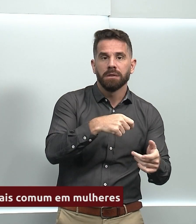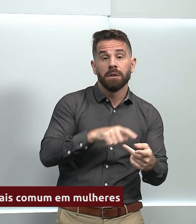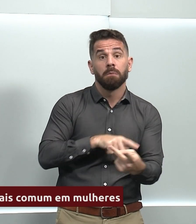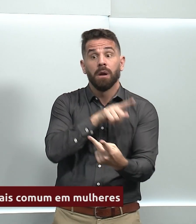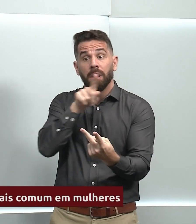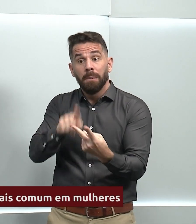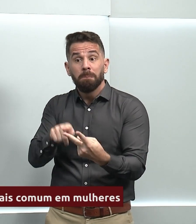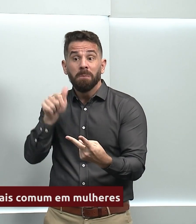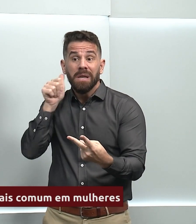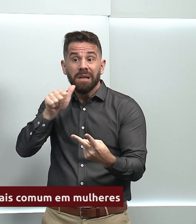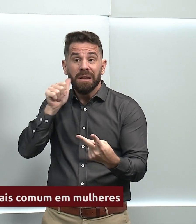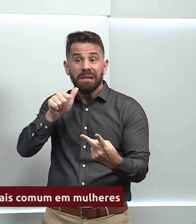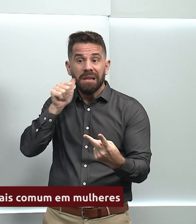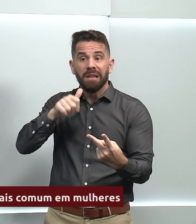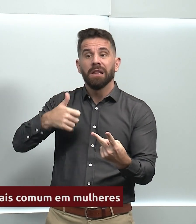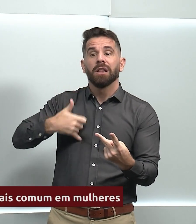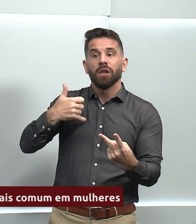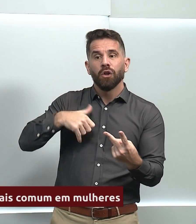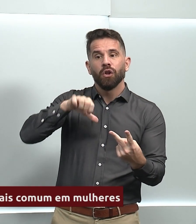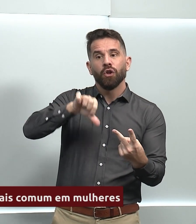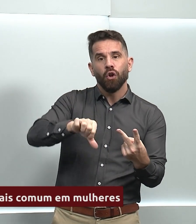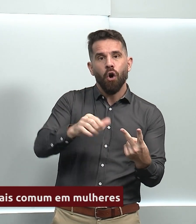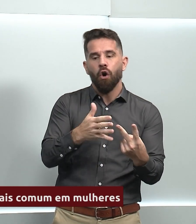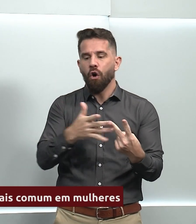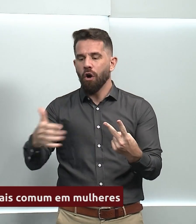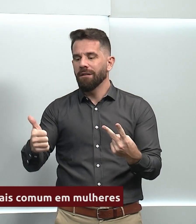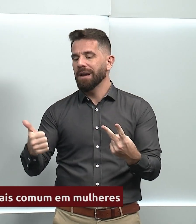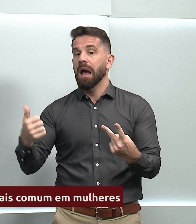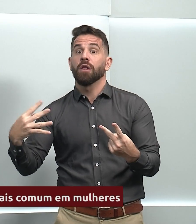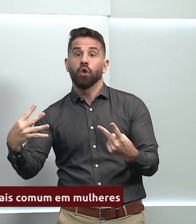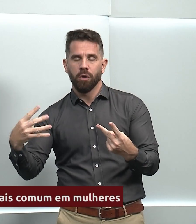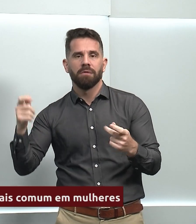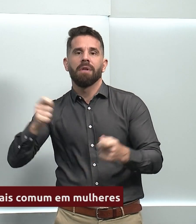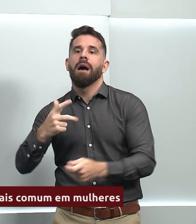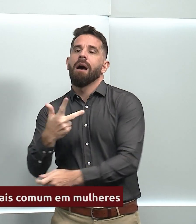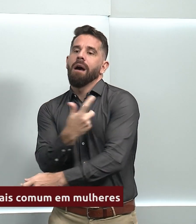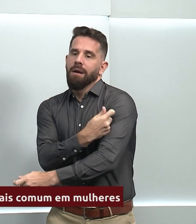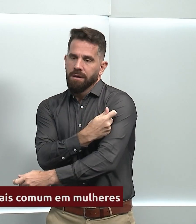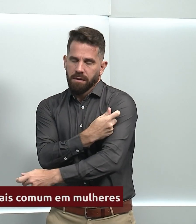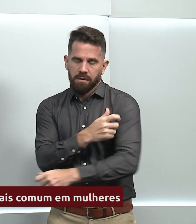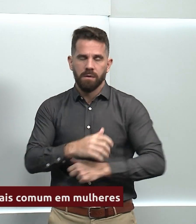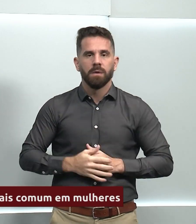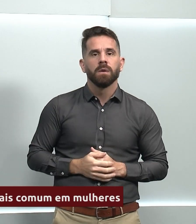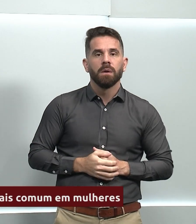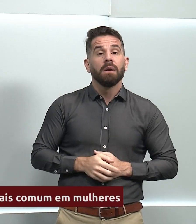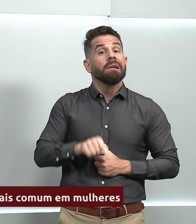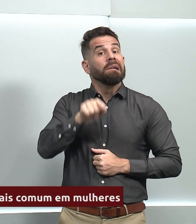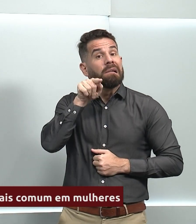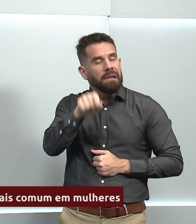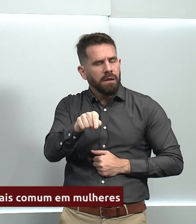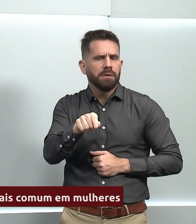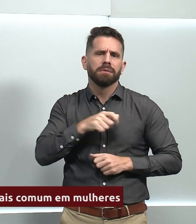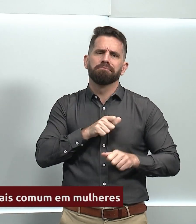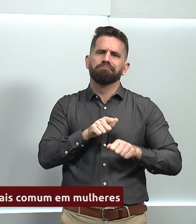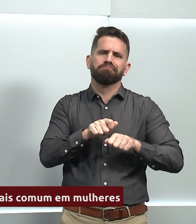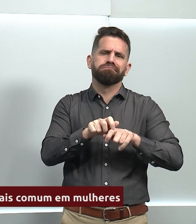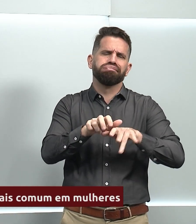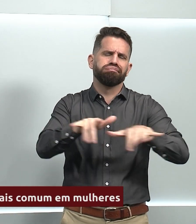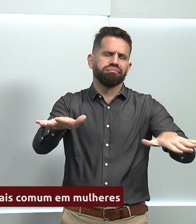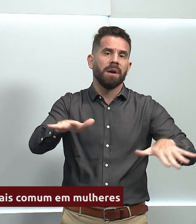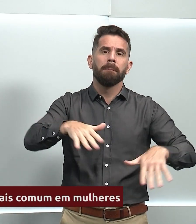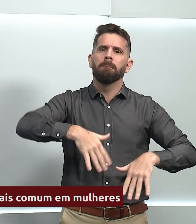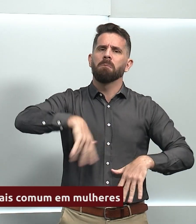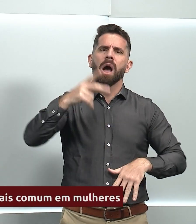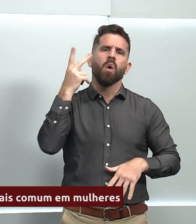vacina contra o HPV. É a infecção de transmissão sexual mais comum no mundo, que é a infecção pelo HPV. Então,